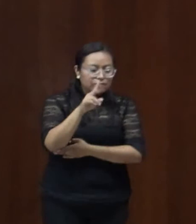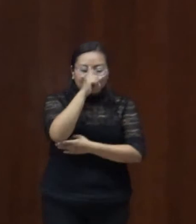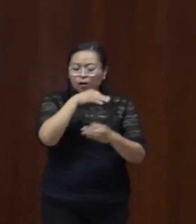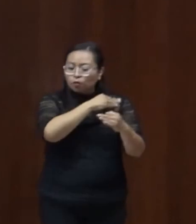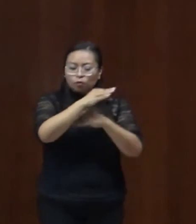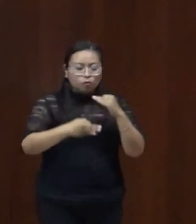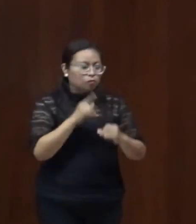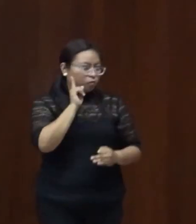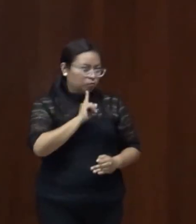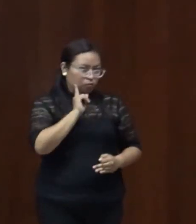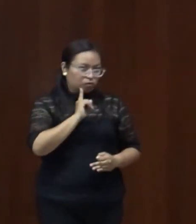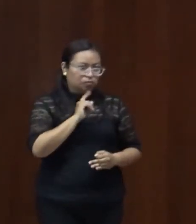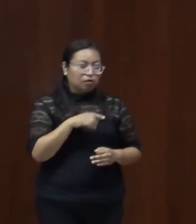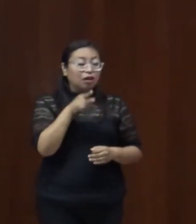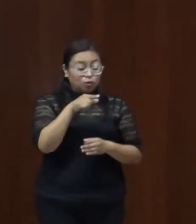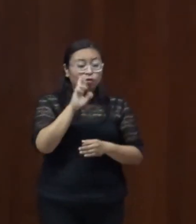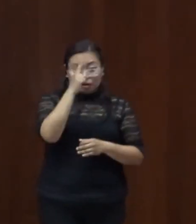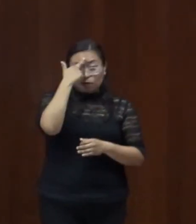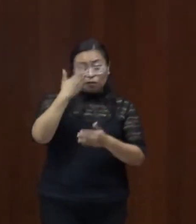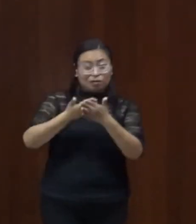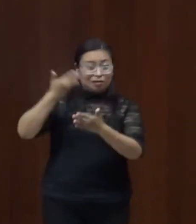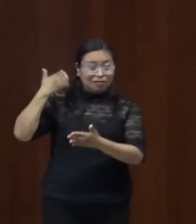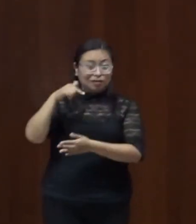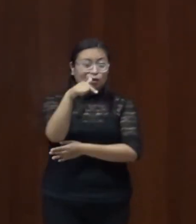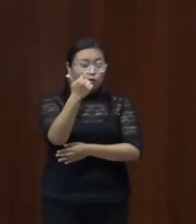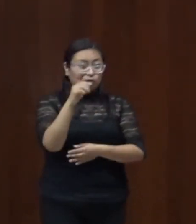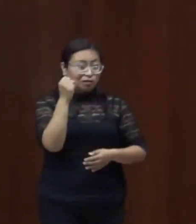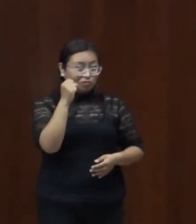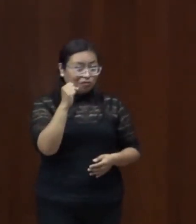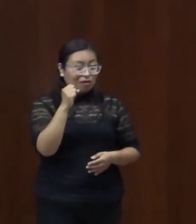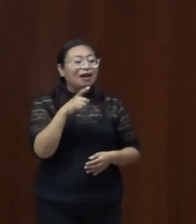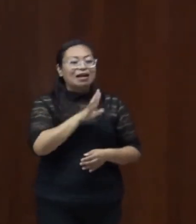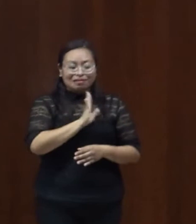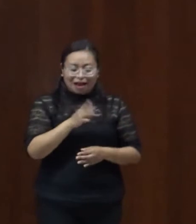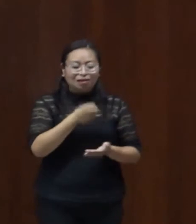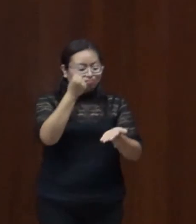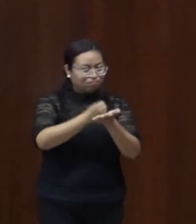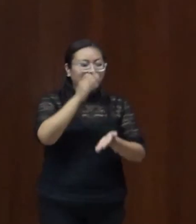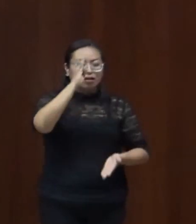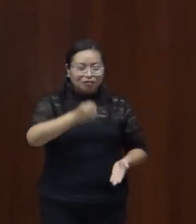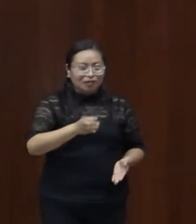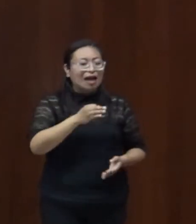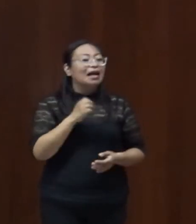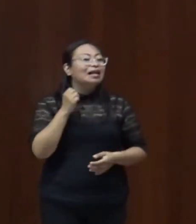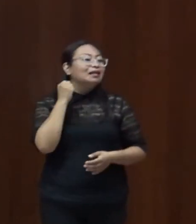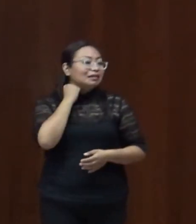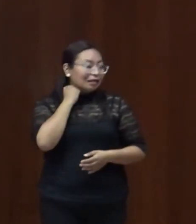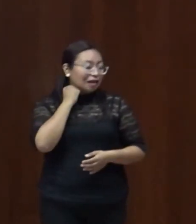sabemos, el pasado 12 del mes en curso, el Senado de la República aprobó un proyecto de decreto presentado